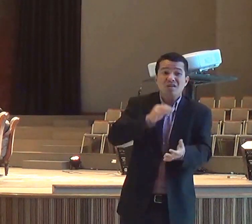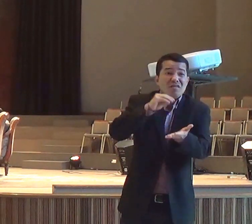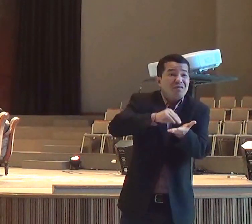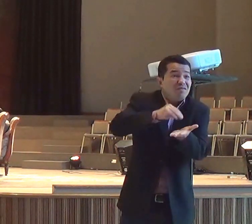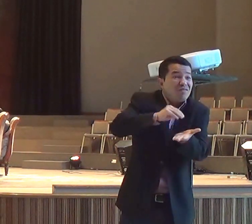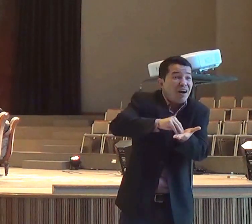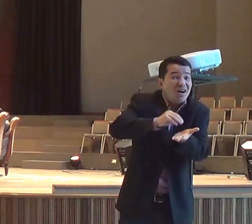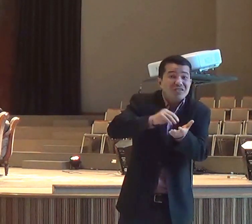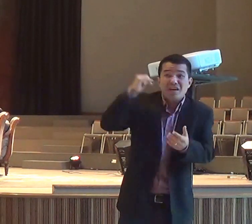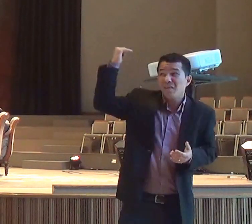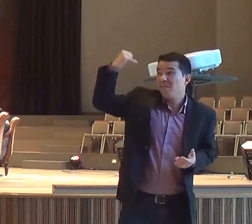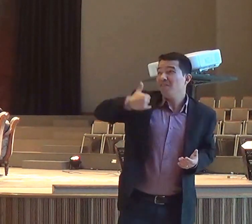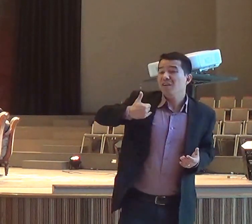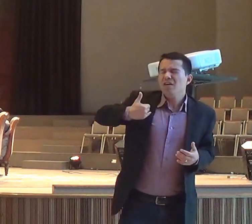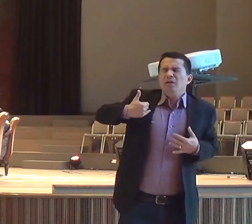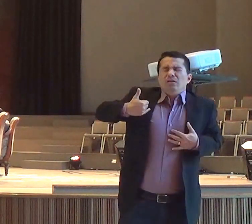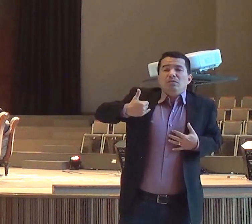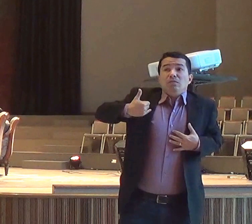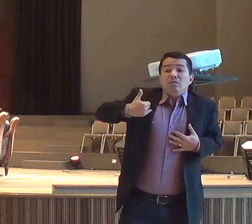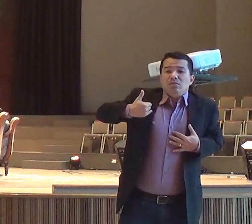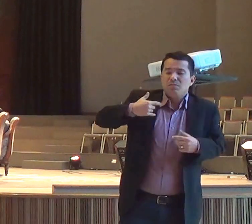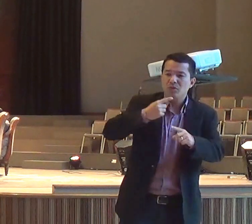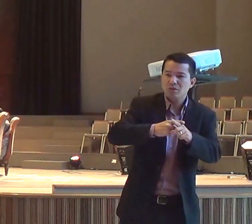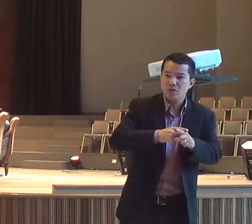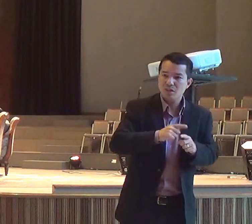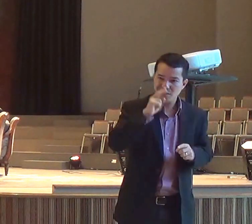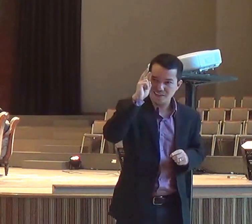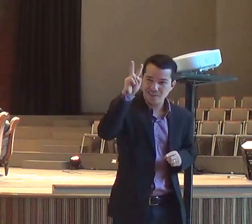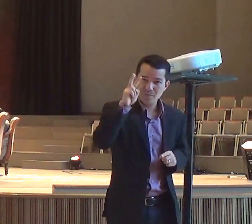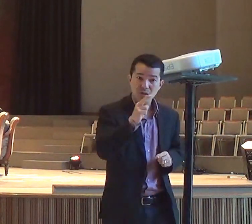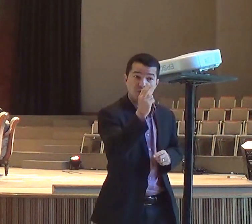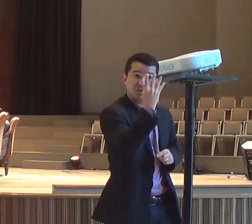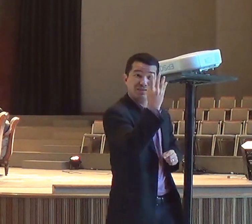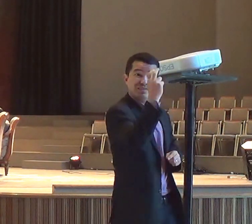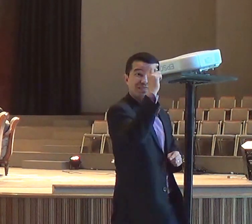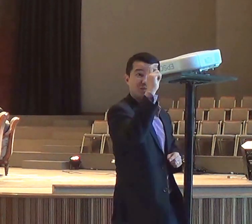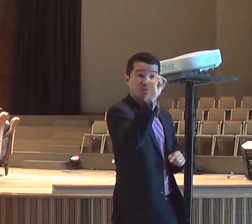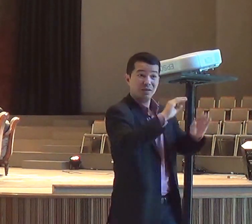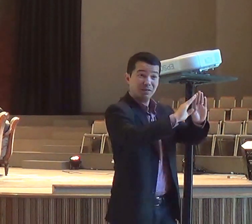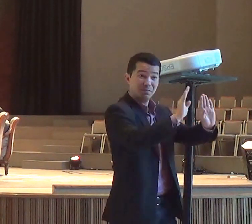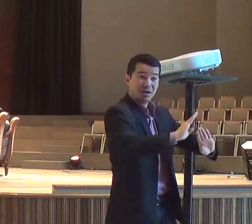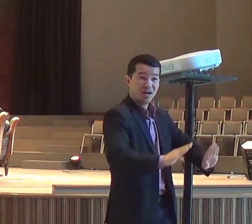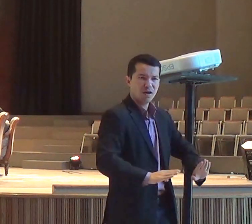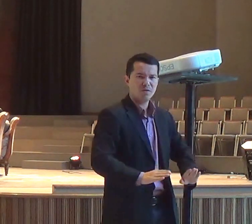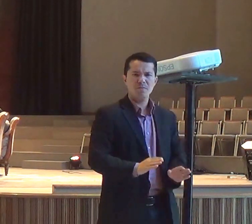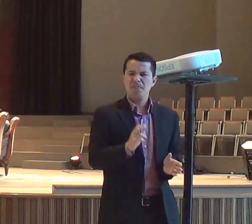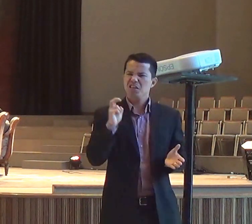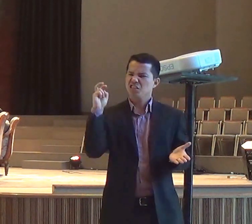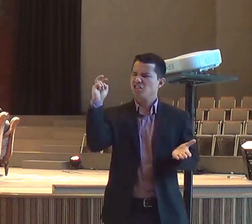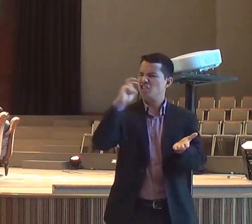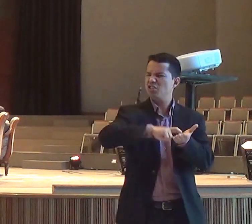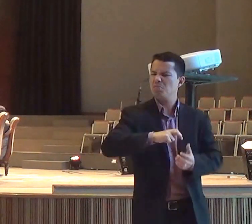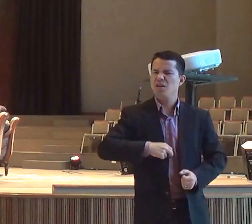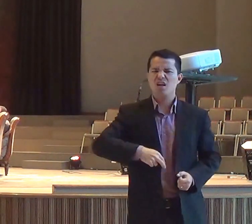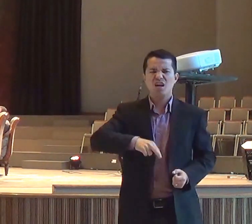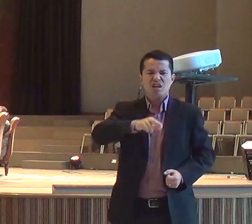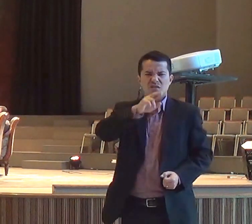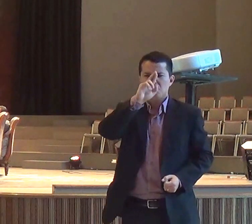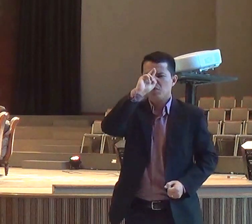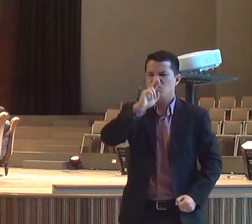gritando, pulando, cantando, tendo, manifestações, espirituais, das mais diversas,